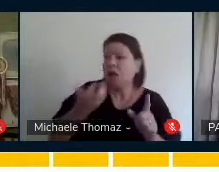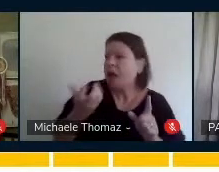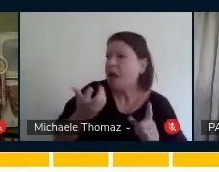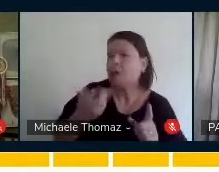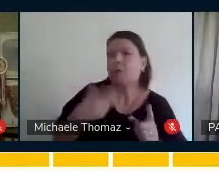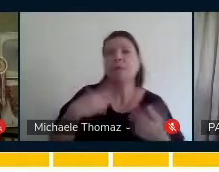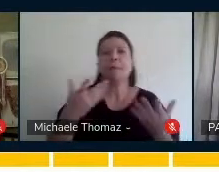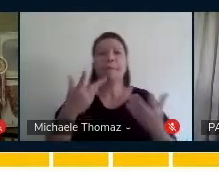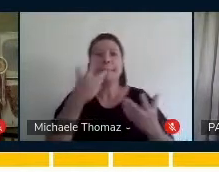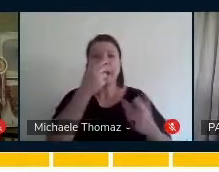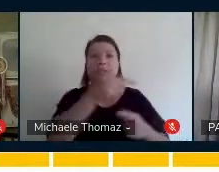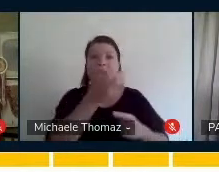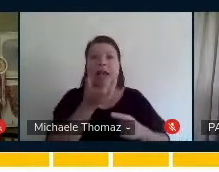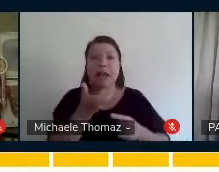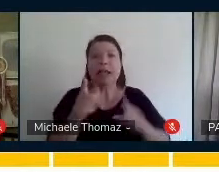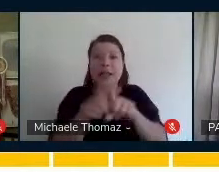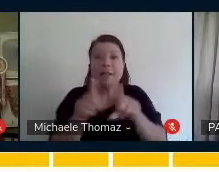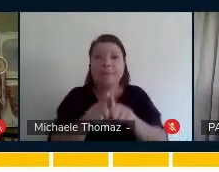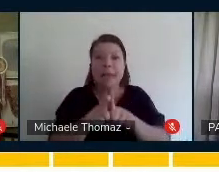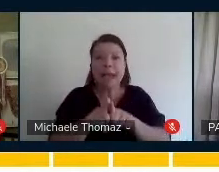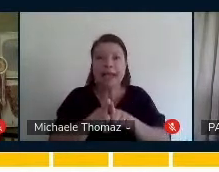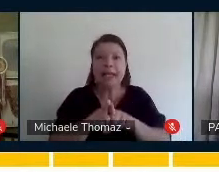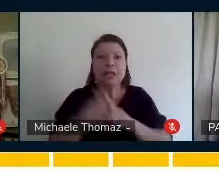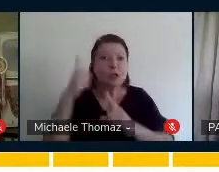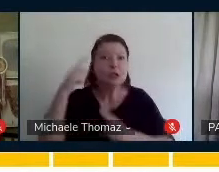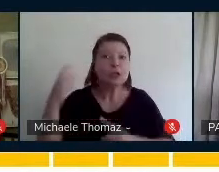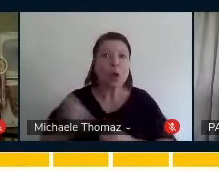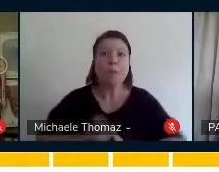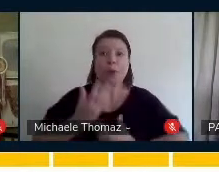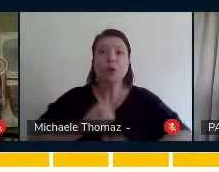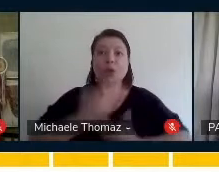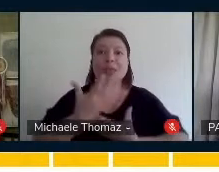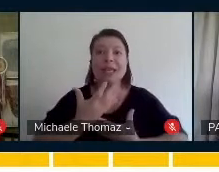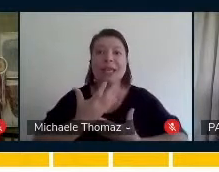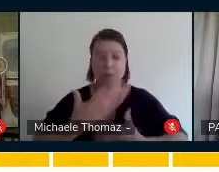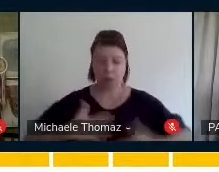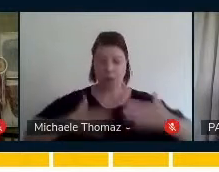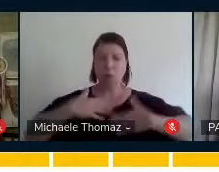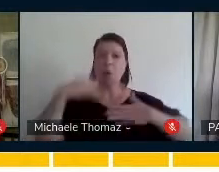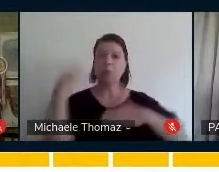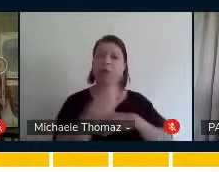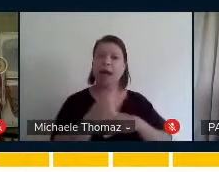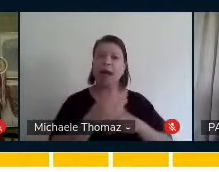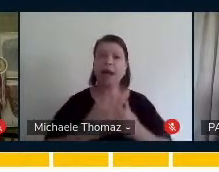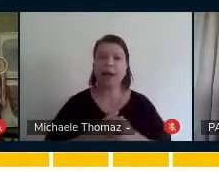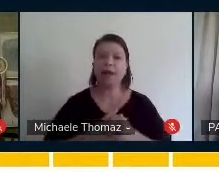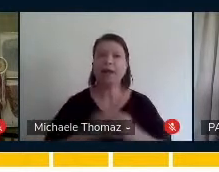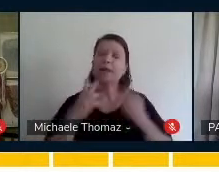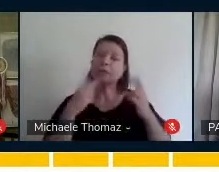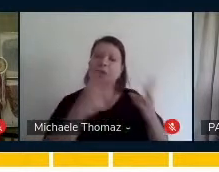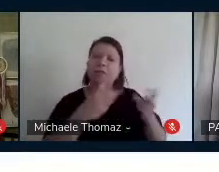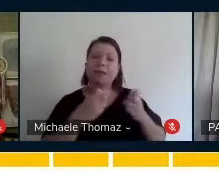usando o próprio corpo. Então, a gente percebeu o desenvolvimento da sua musicalidade neste momento.